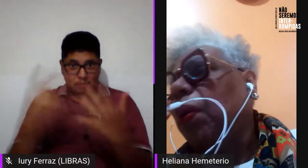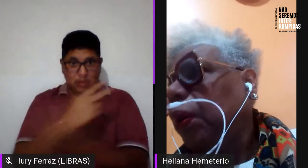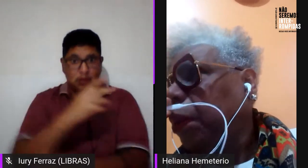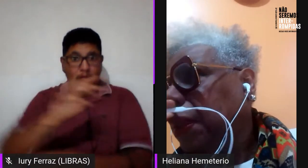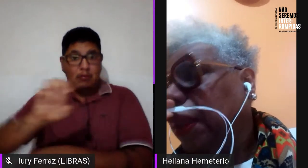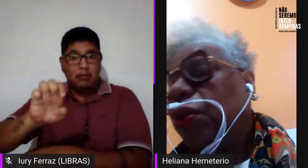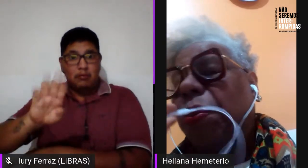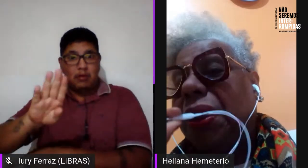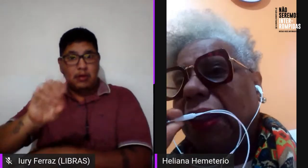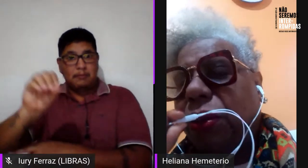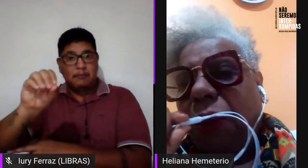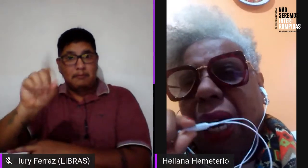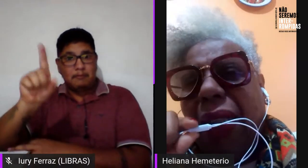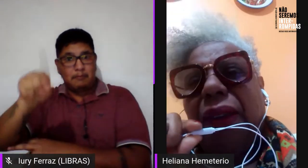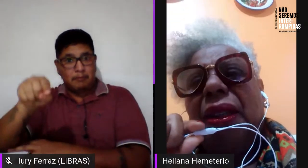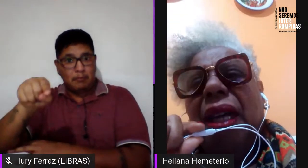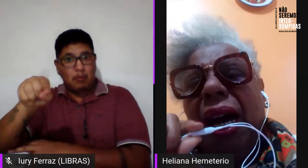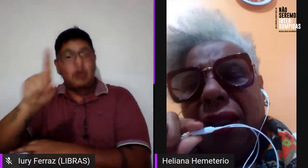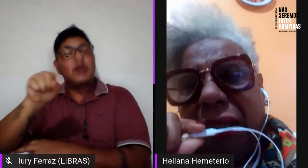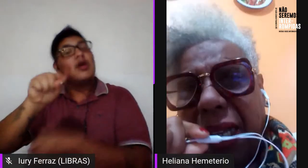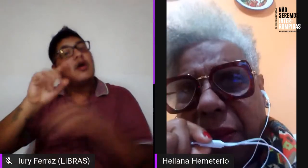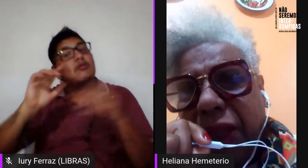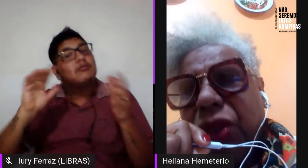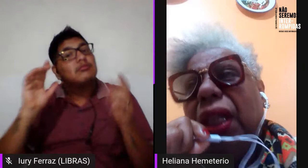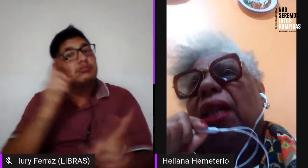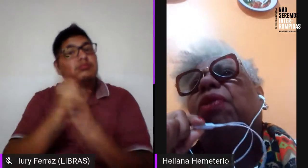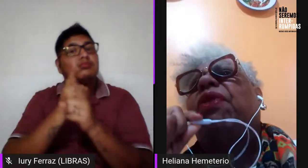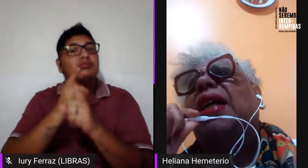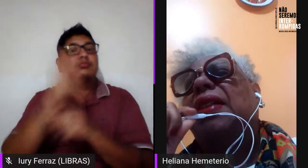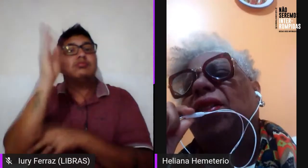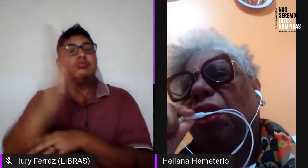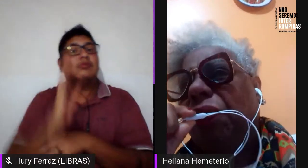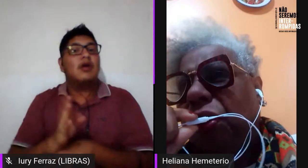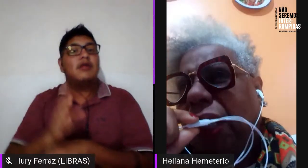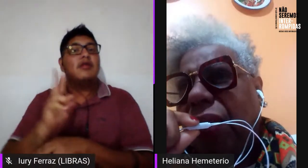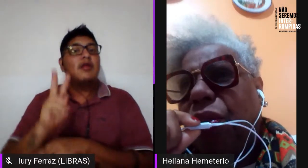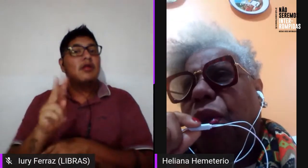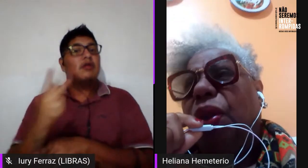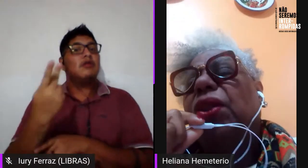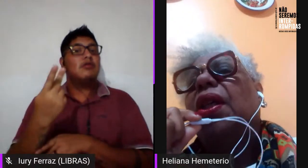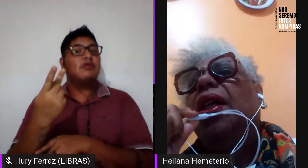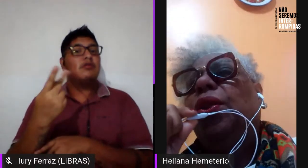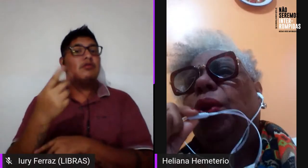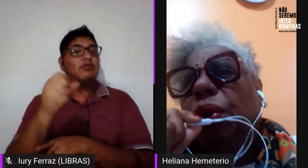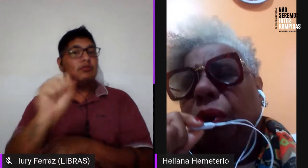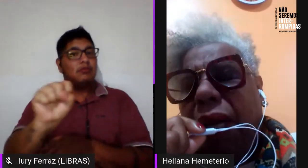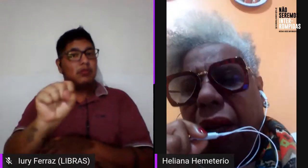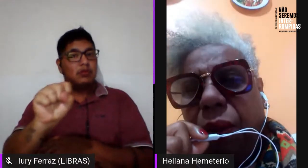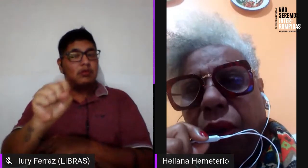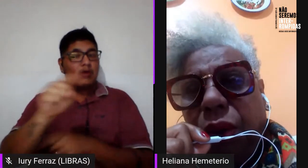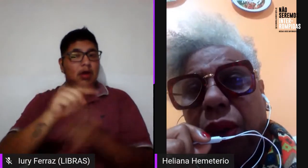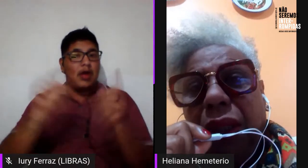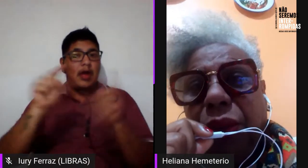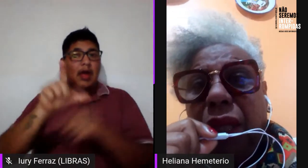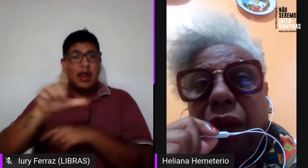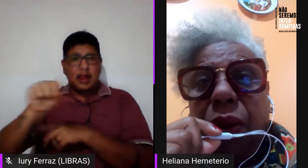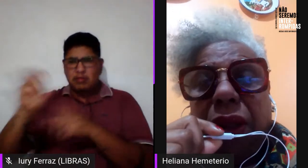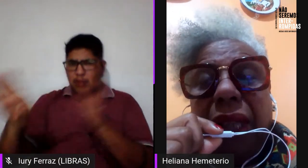encontro brasileiro de homossexuais, as lésbicas chegam, fazem as reivindicações, tudo é